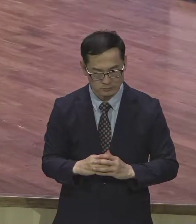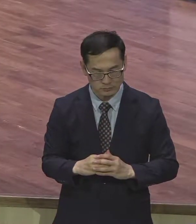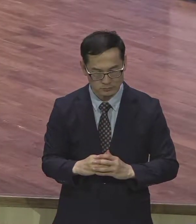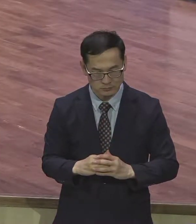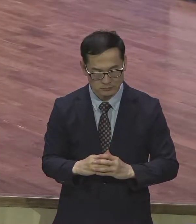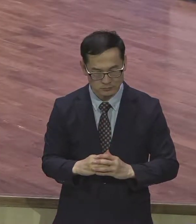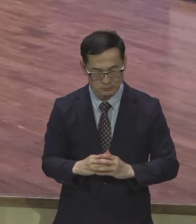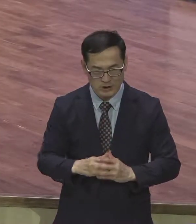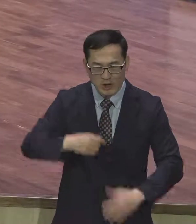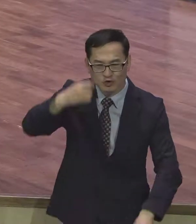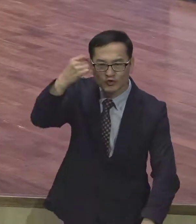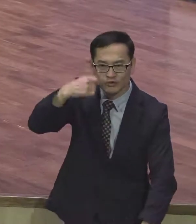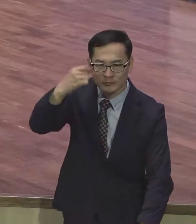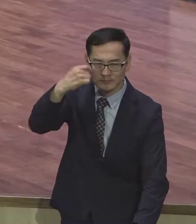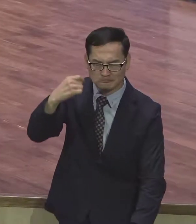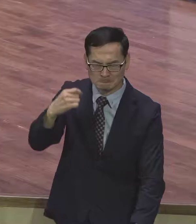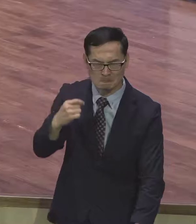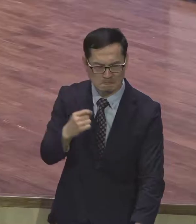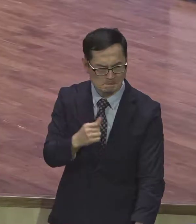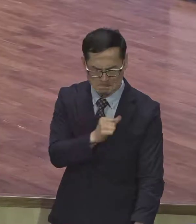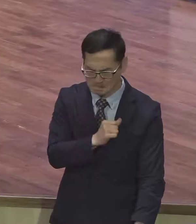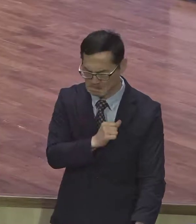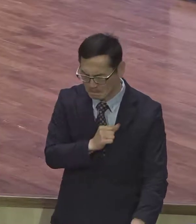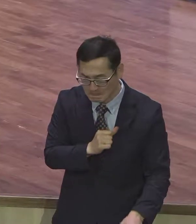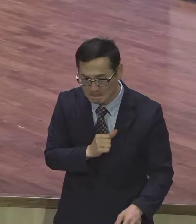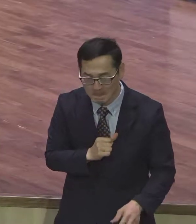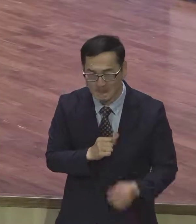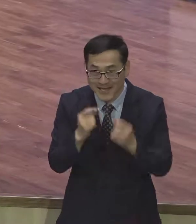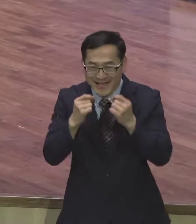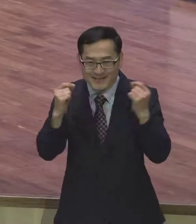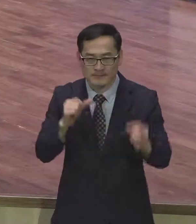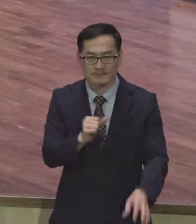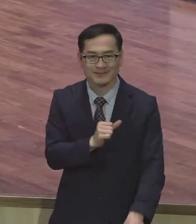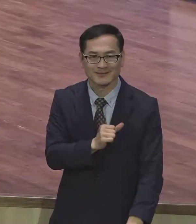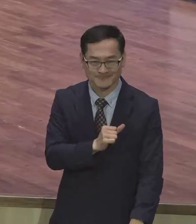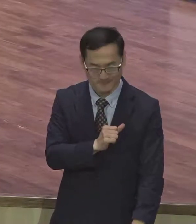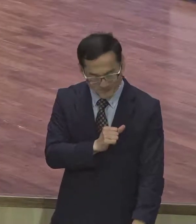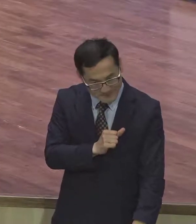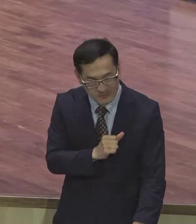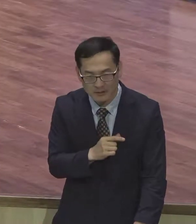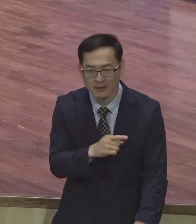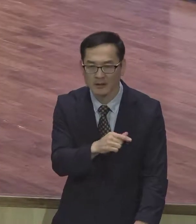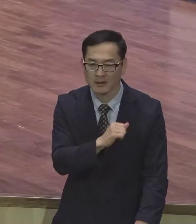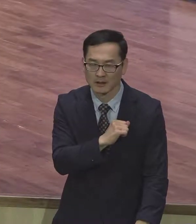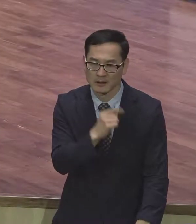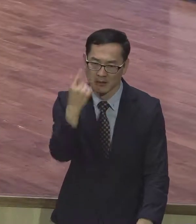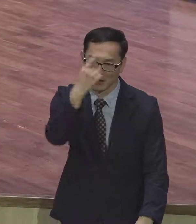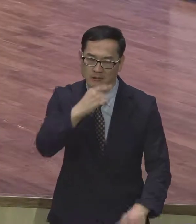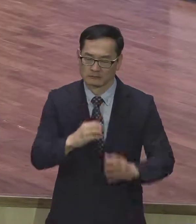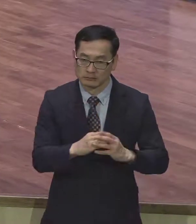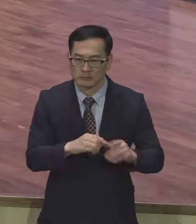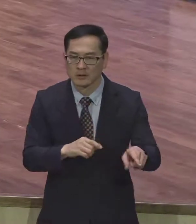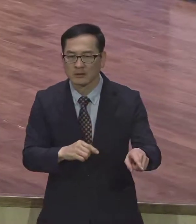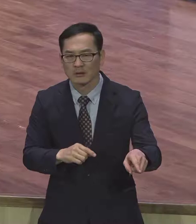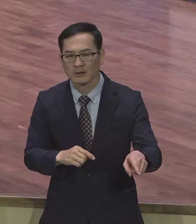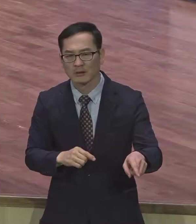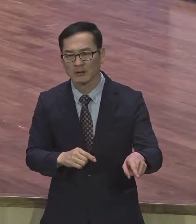것도 절제해야 되고 자기란 게 없어 남 때문에 움직이는 존재가 되어버렸어요. 이렇다 보니까 진식으로 내 속에